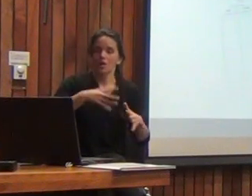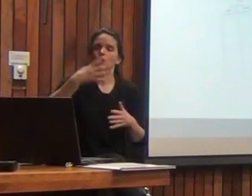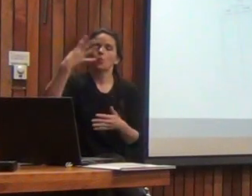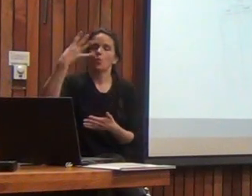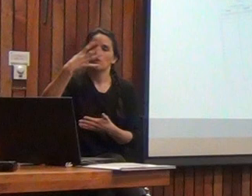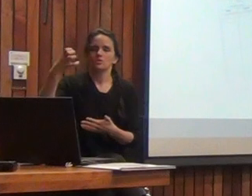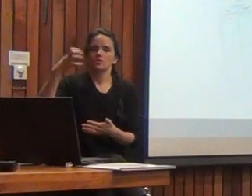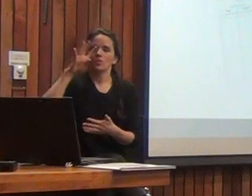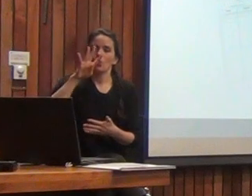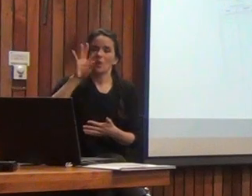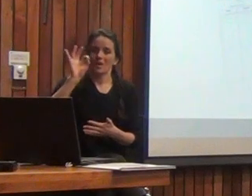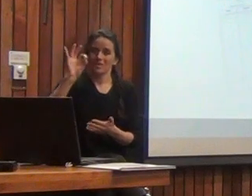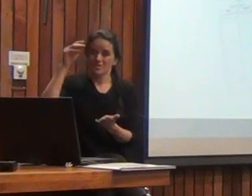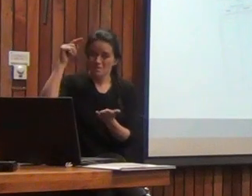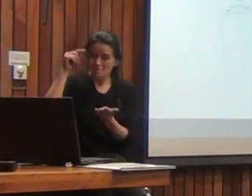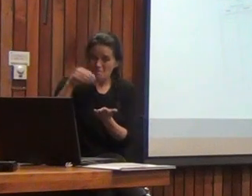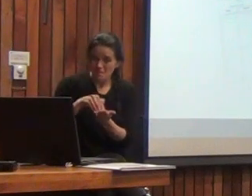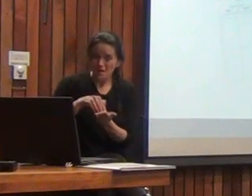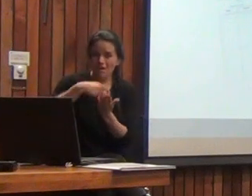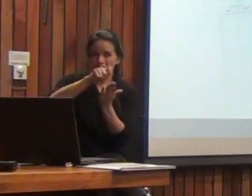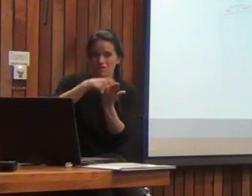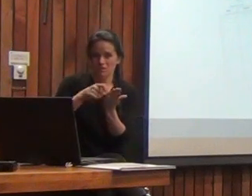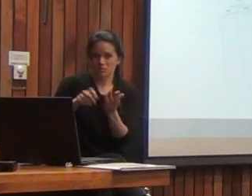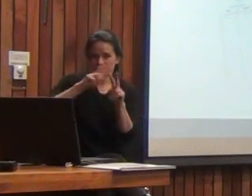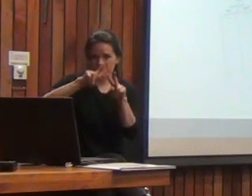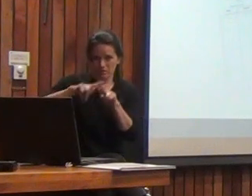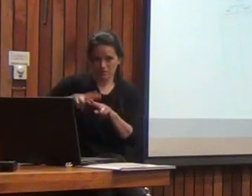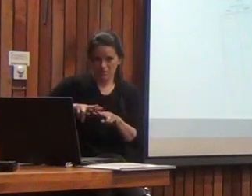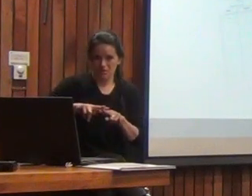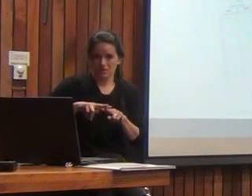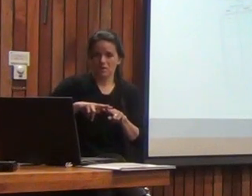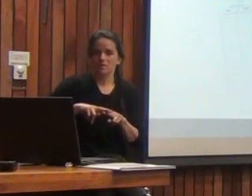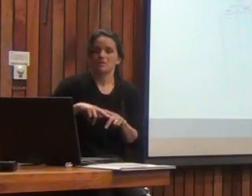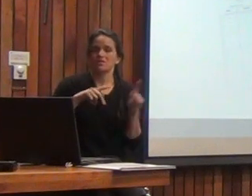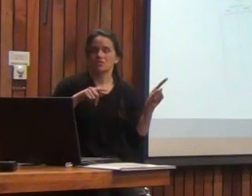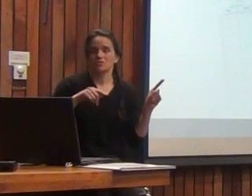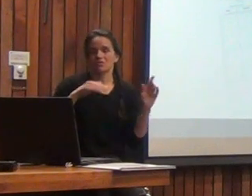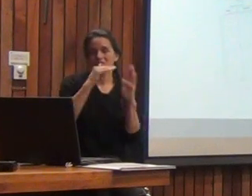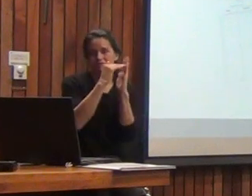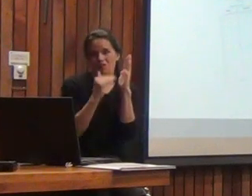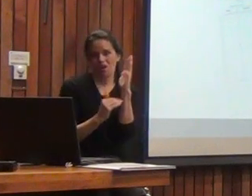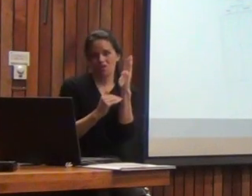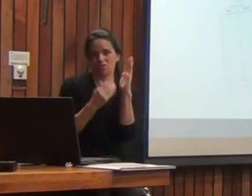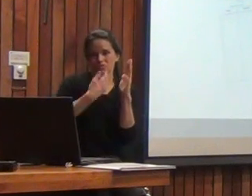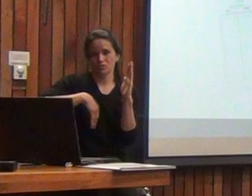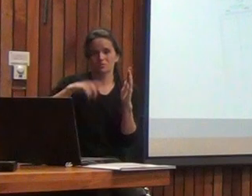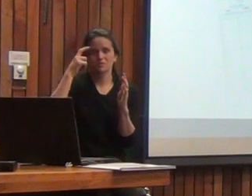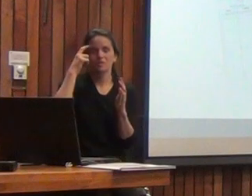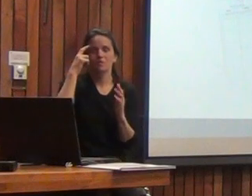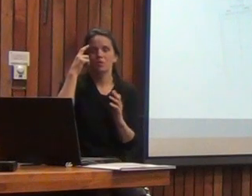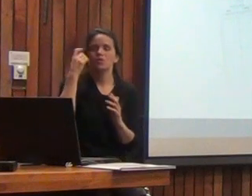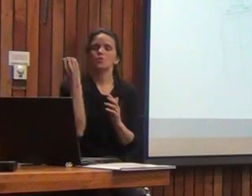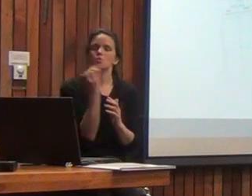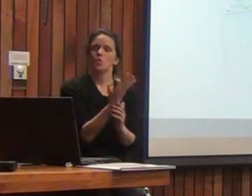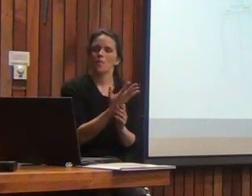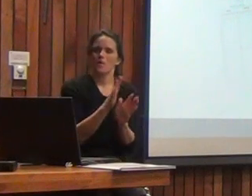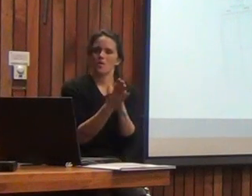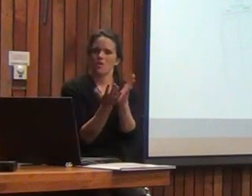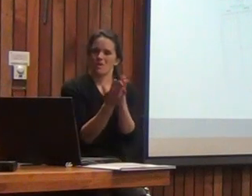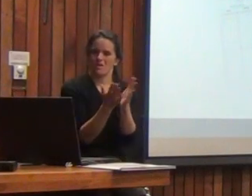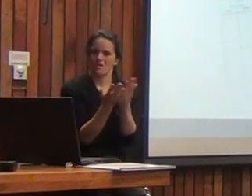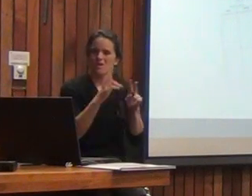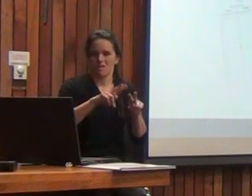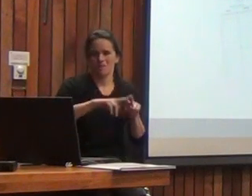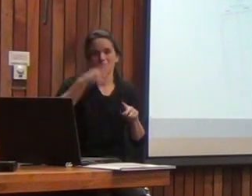tenemos 440.000 evaluaciones realizadas, esto seguro que está subestimado, porque este es el número de protocolos que hemos producido,